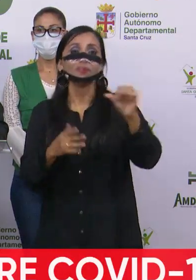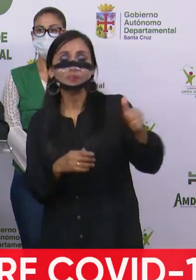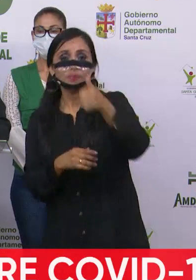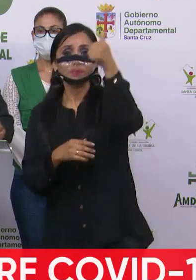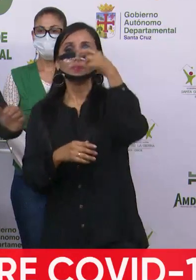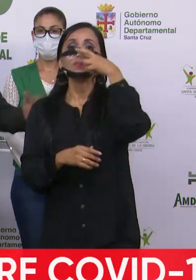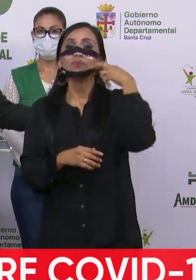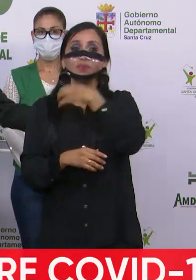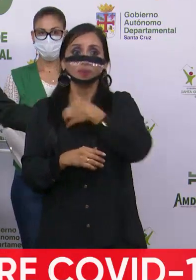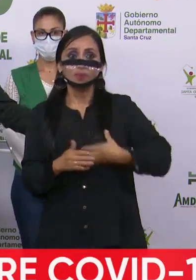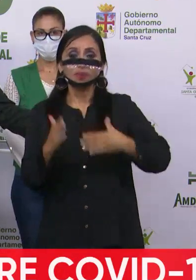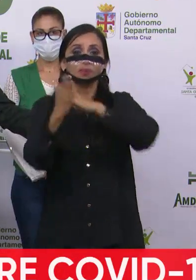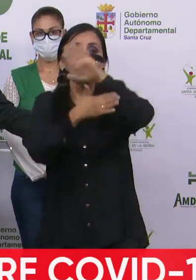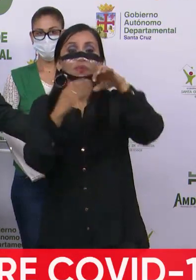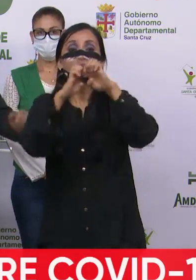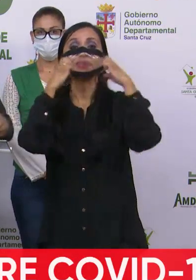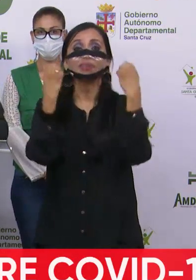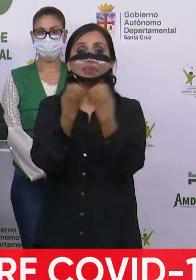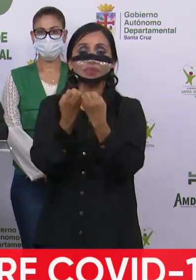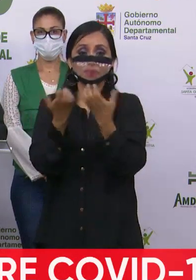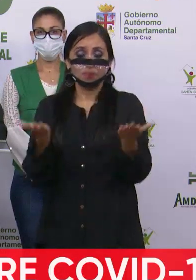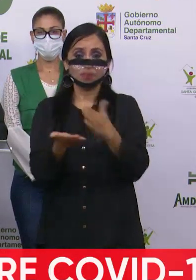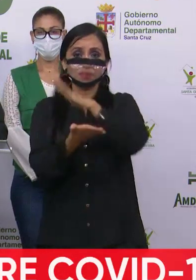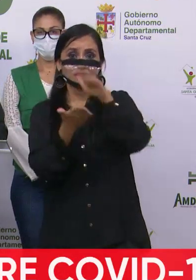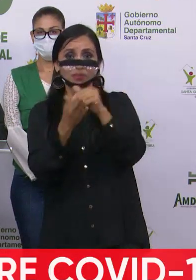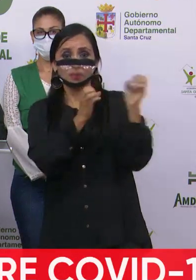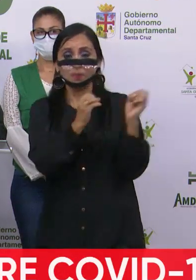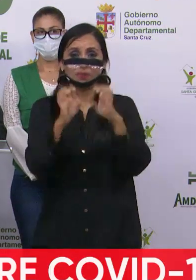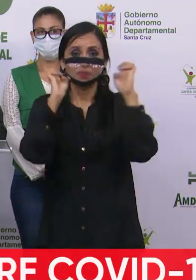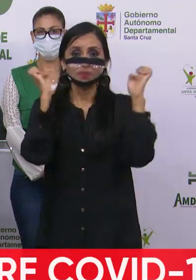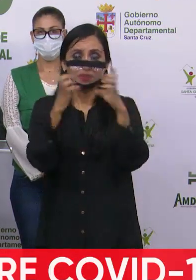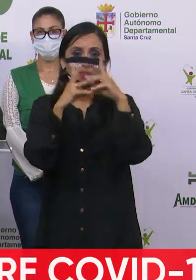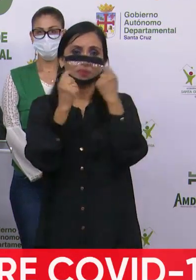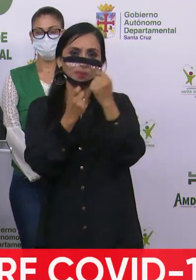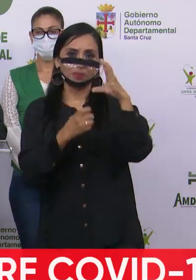gobernador y de todo el equipo del Centro de Operaciones de Emergencia.